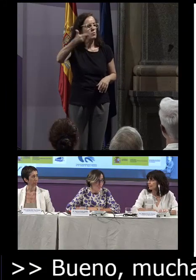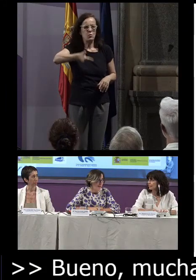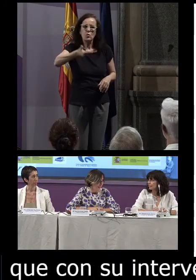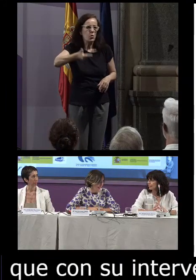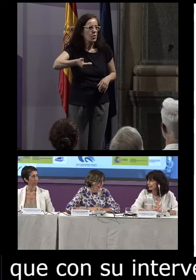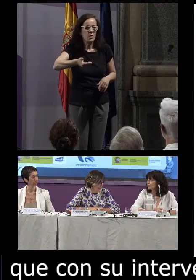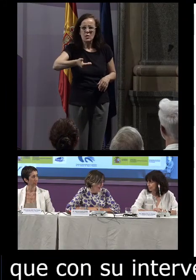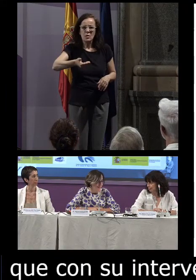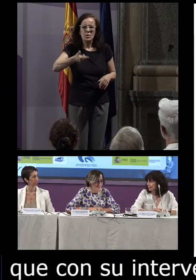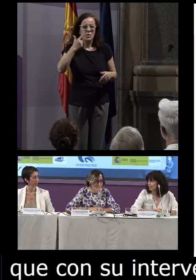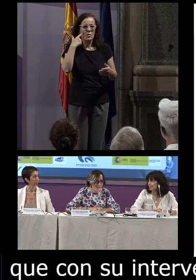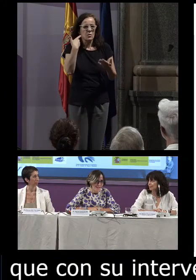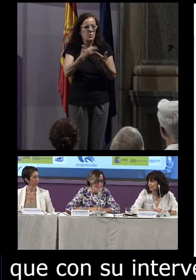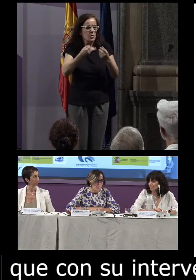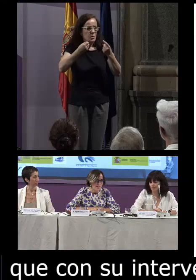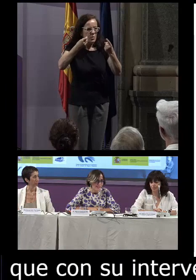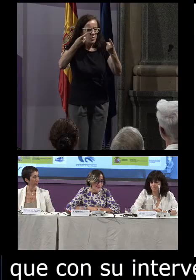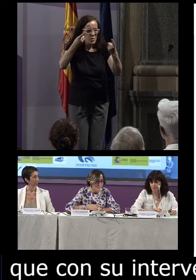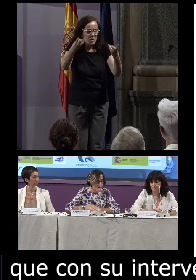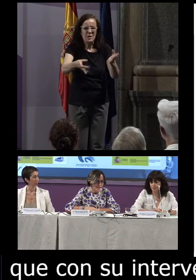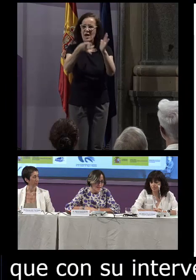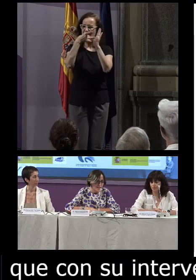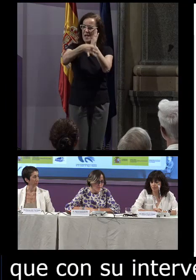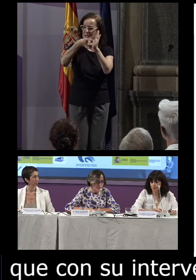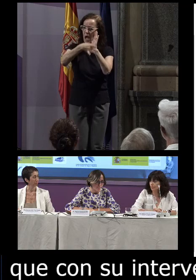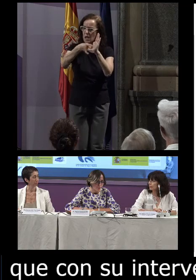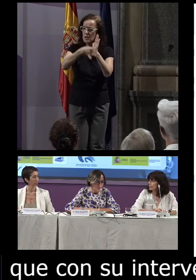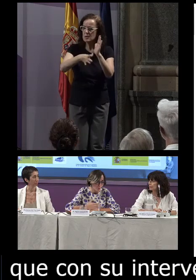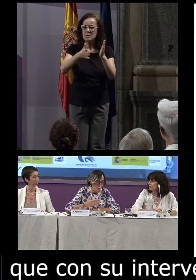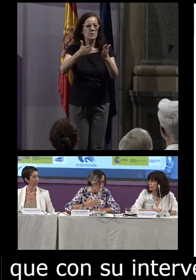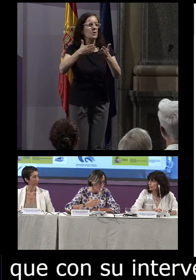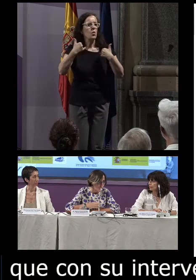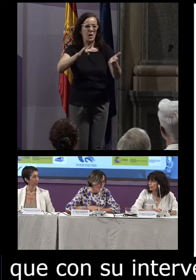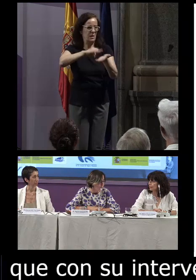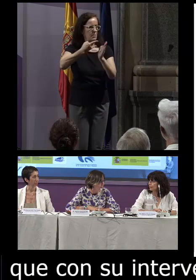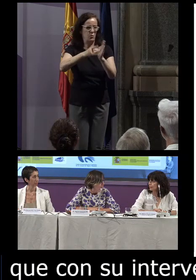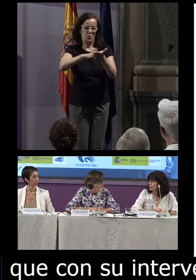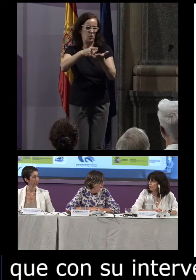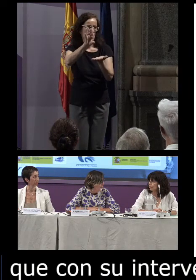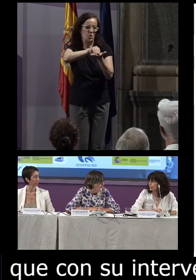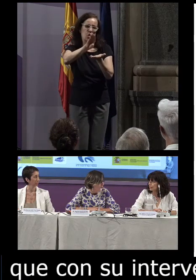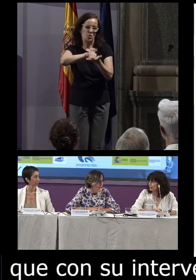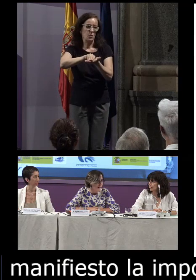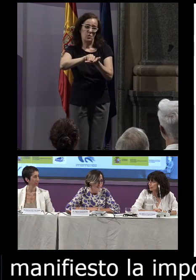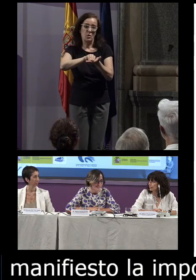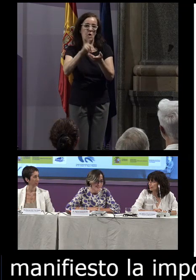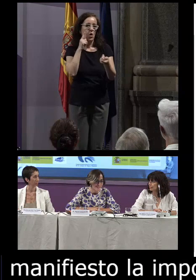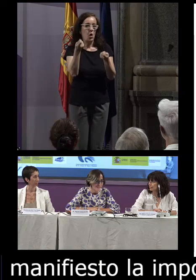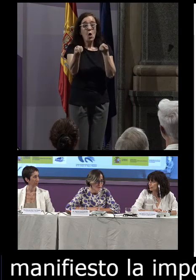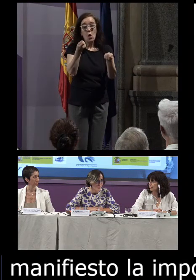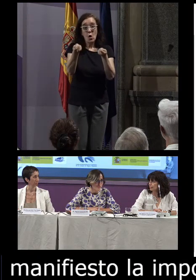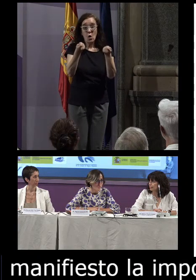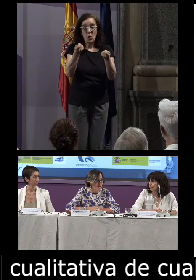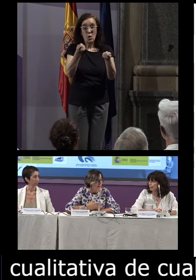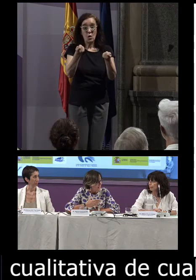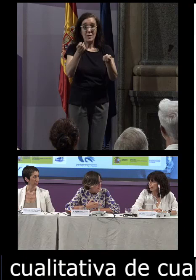cuantitativa y cualitativa de cualquier proyecto de corpus y bueno sobre todo el que coordinas del